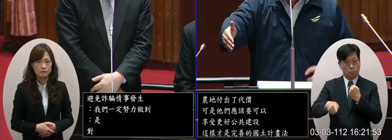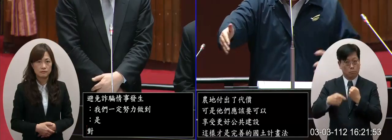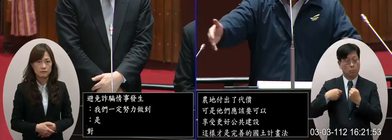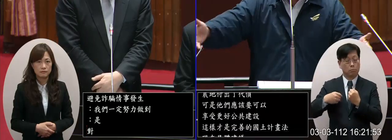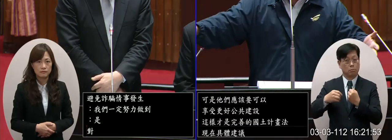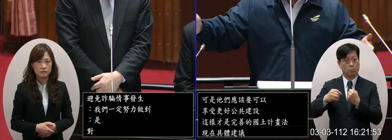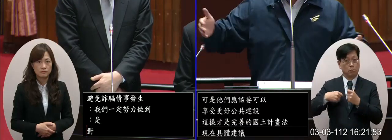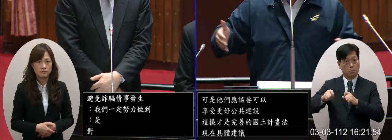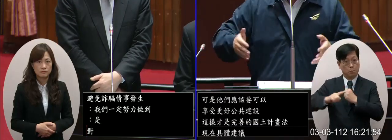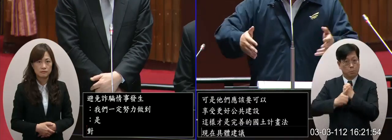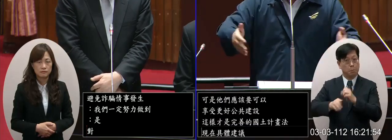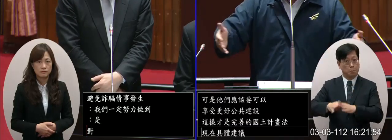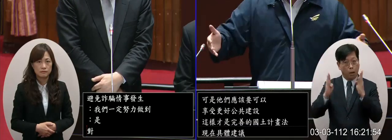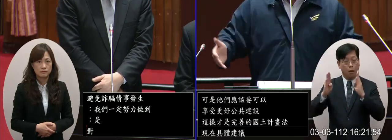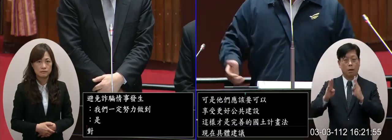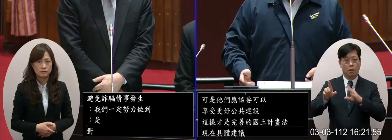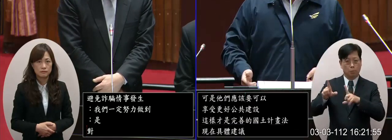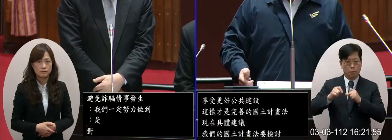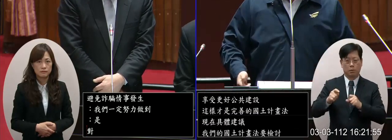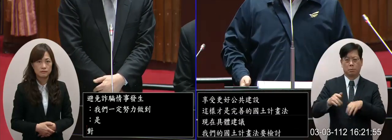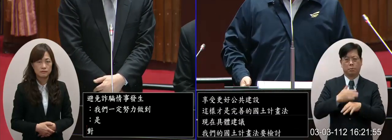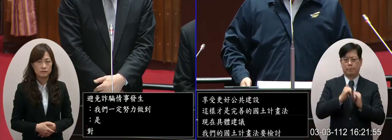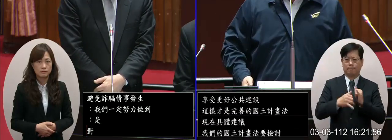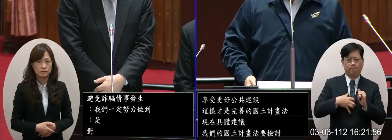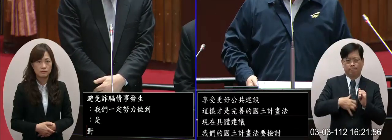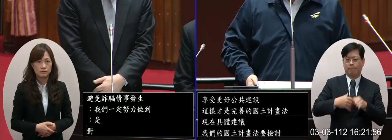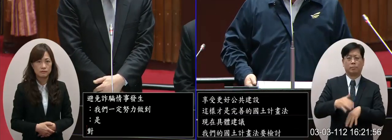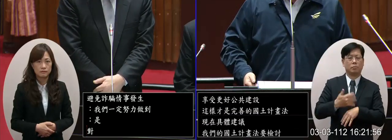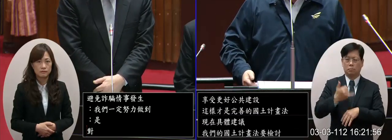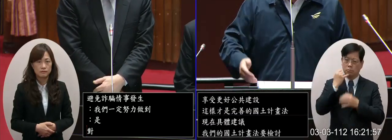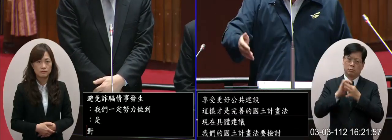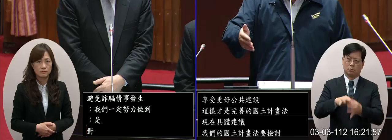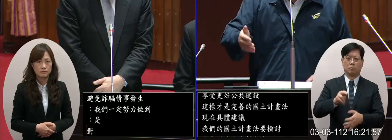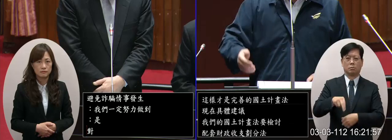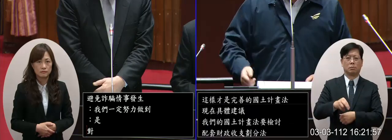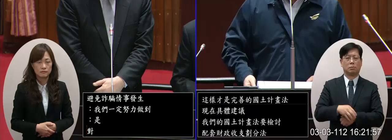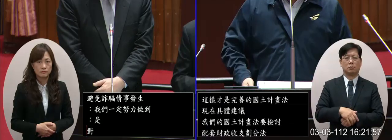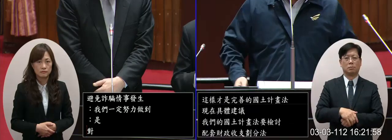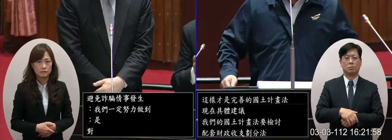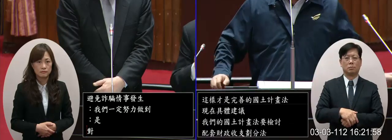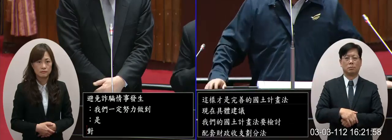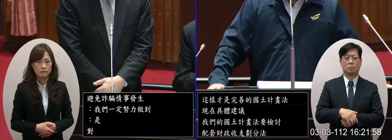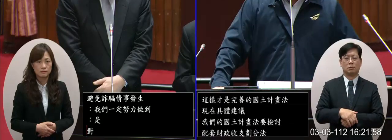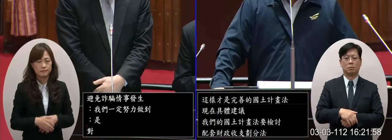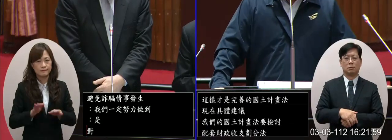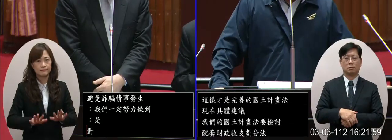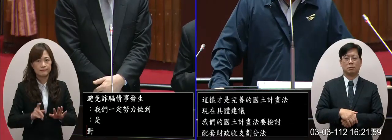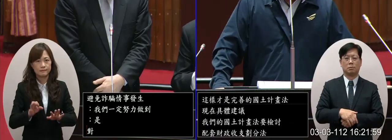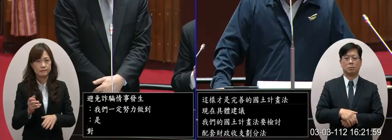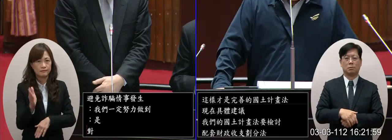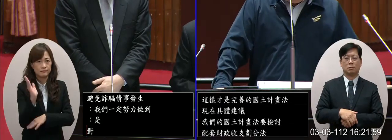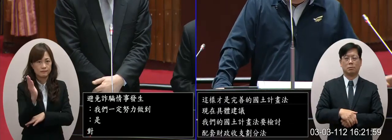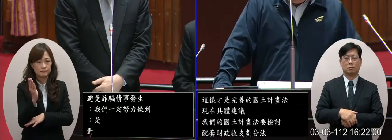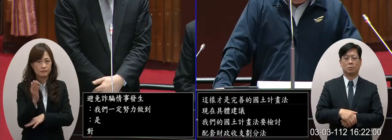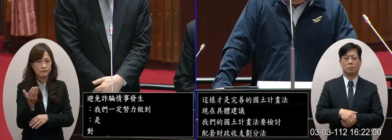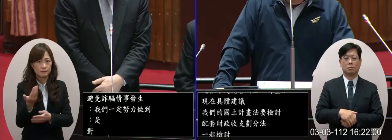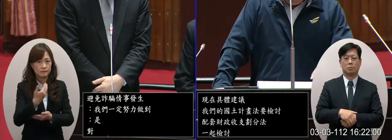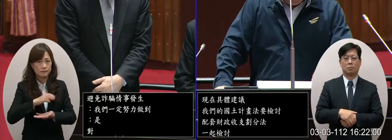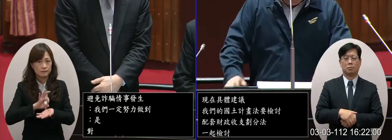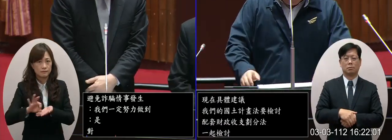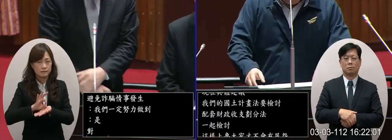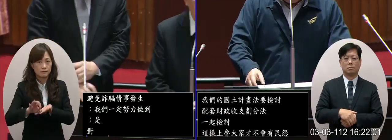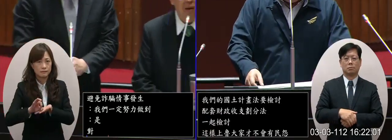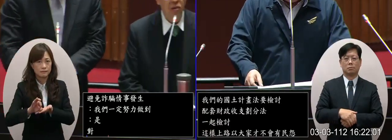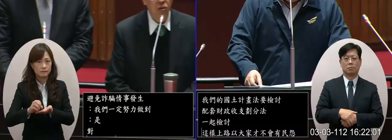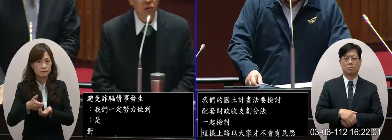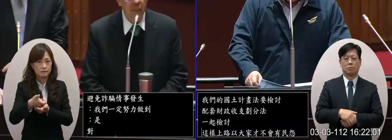上路這樣大家才不會有民怨大家才聽得下去啊那這個目前的這個財政收支